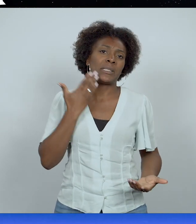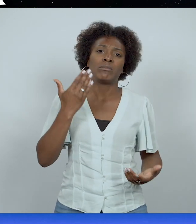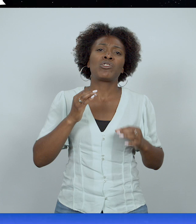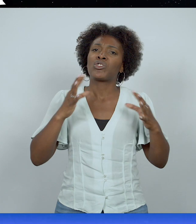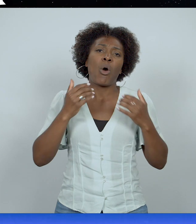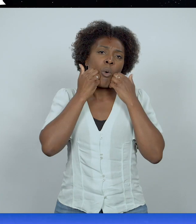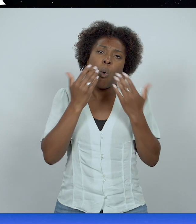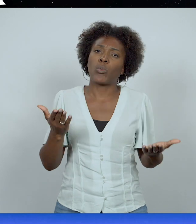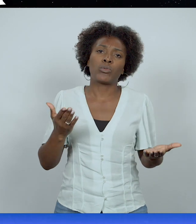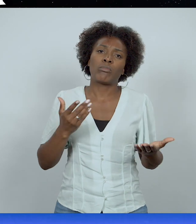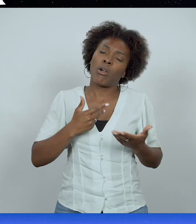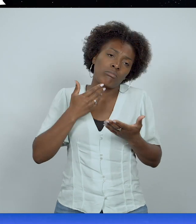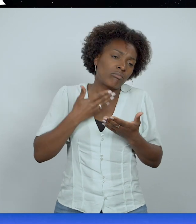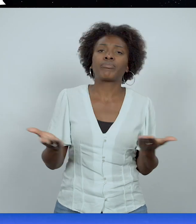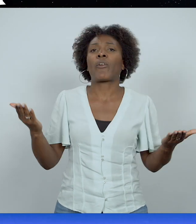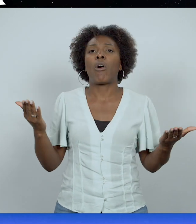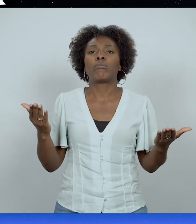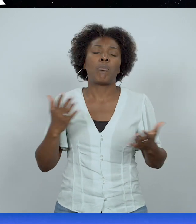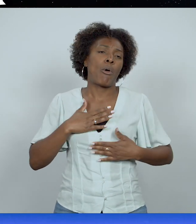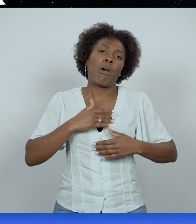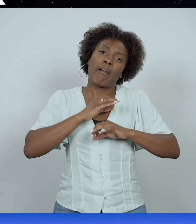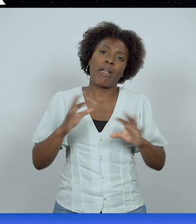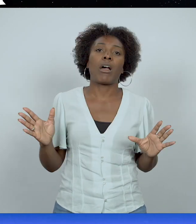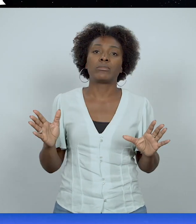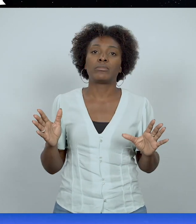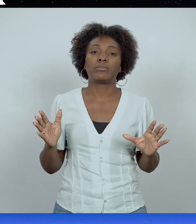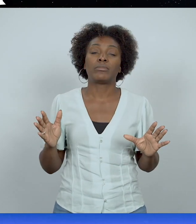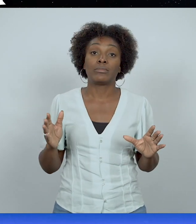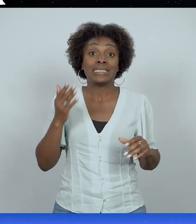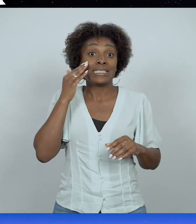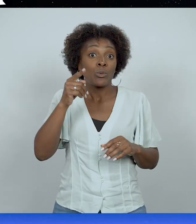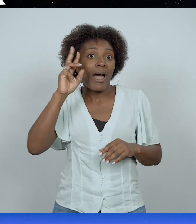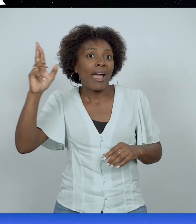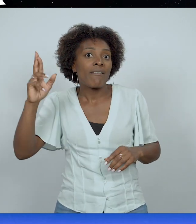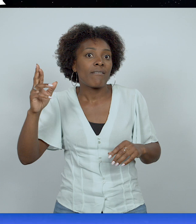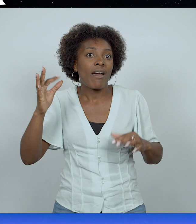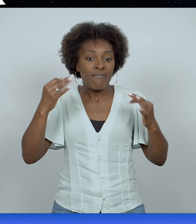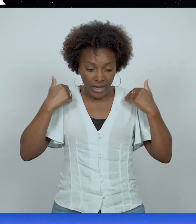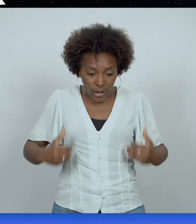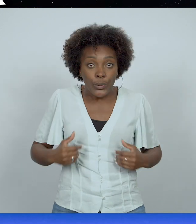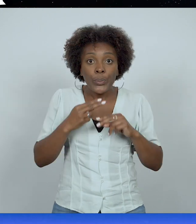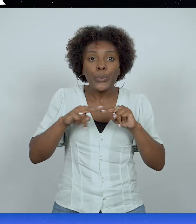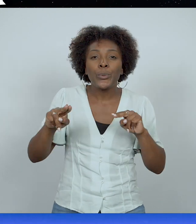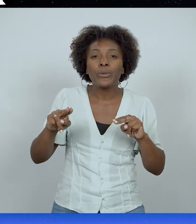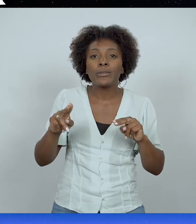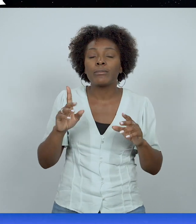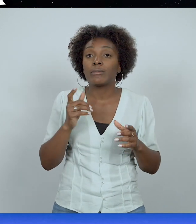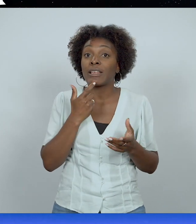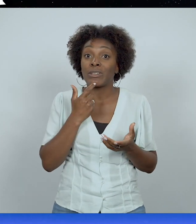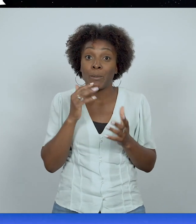honte et sans peur. Donc, si tu rêves que tu es nu, il y a comme une invitation de Dieu